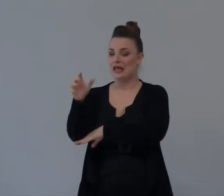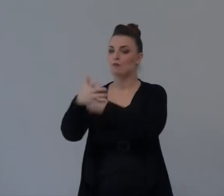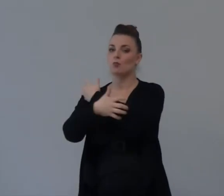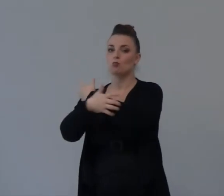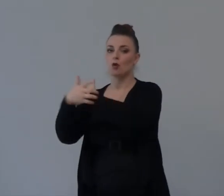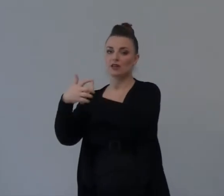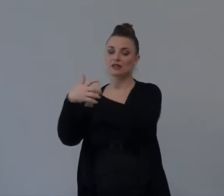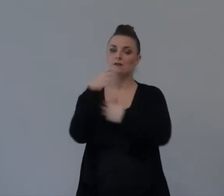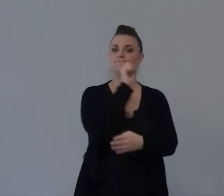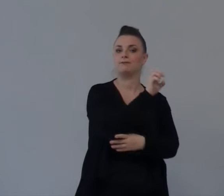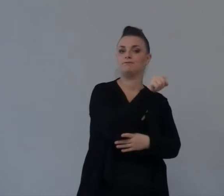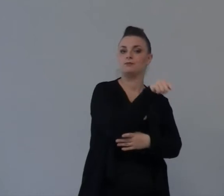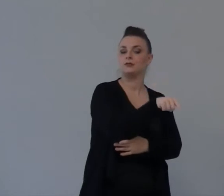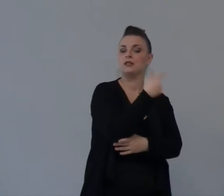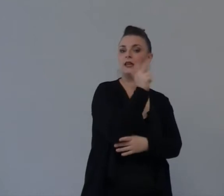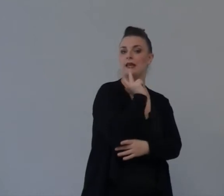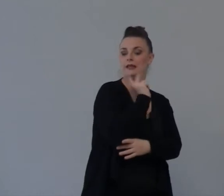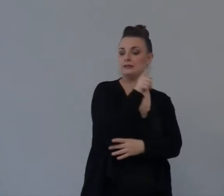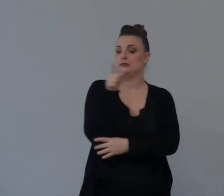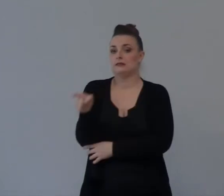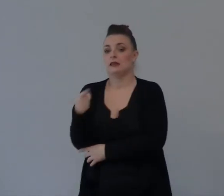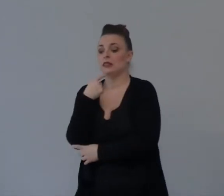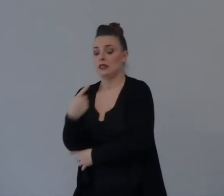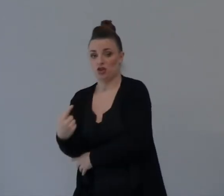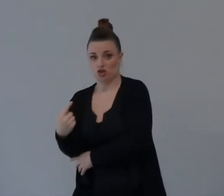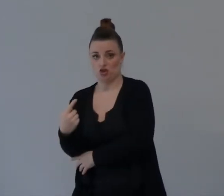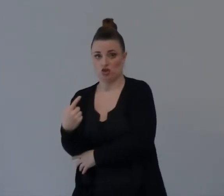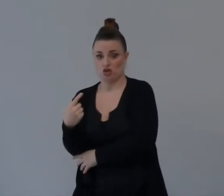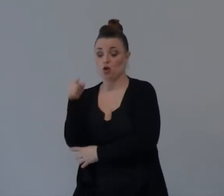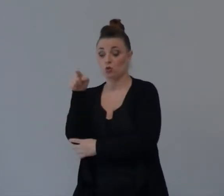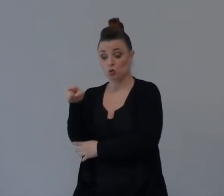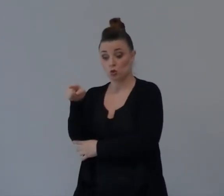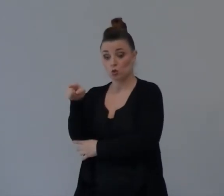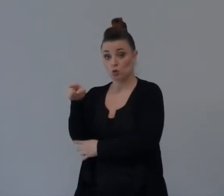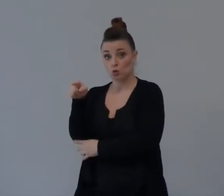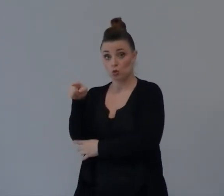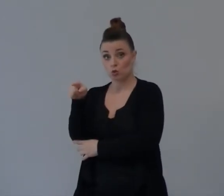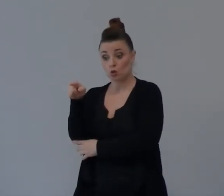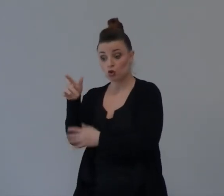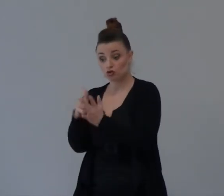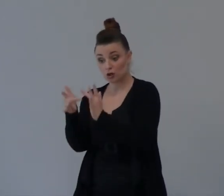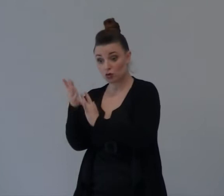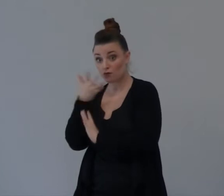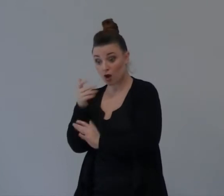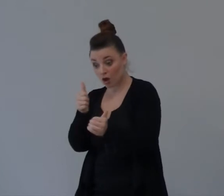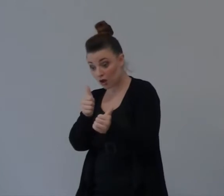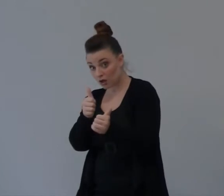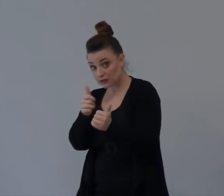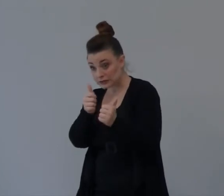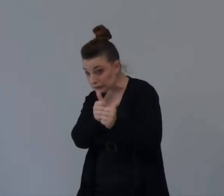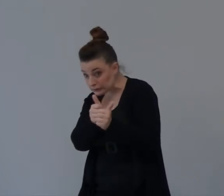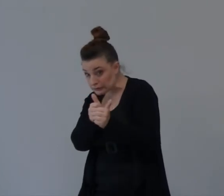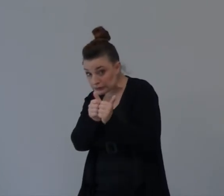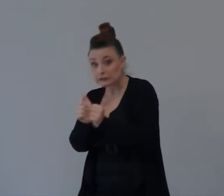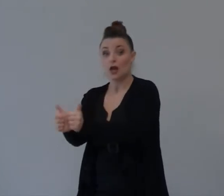teologia Della povertà Dice Che se sei Di Gesù Devi essere Cosa Devi